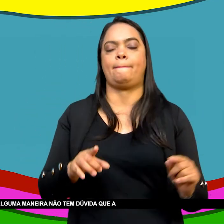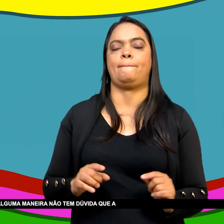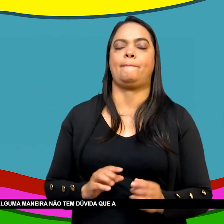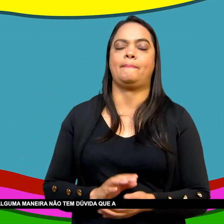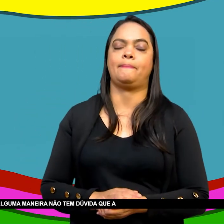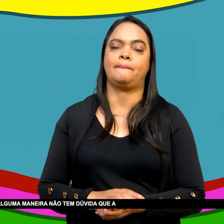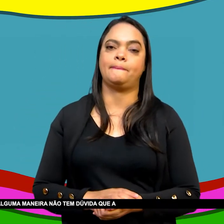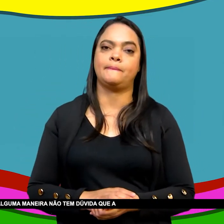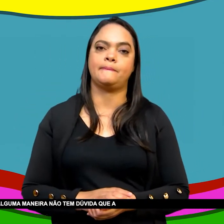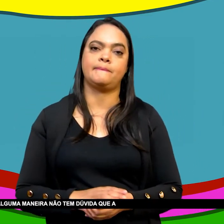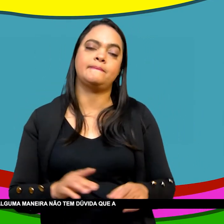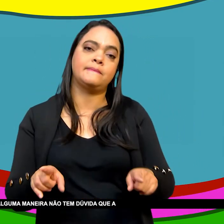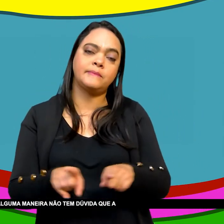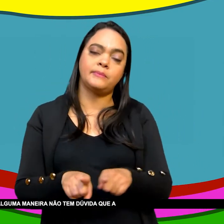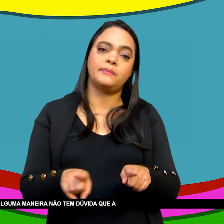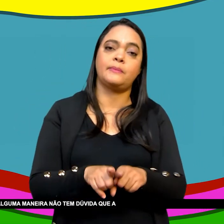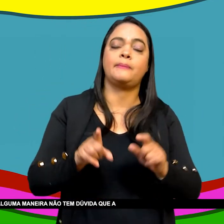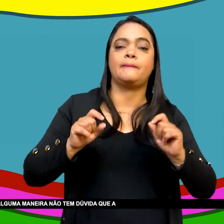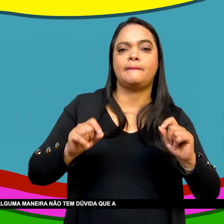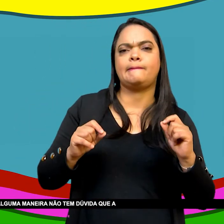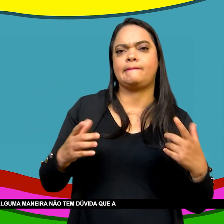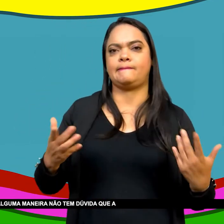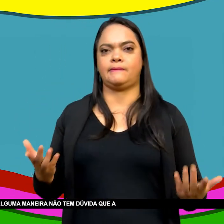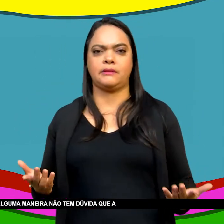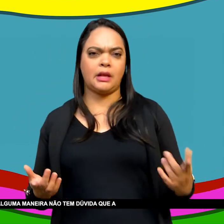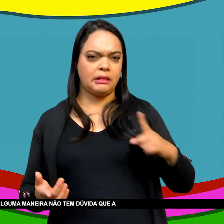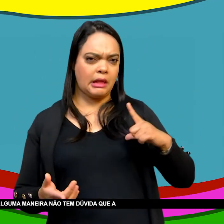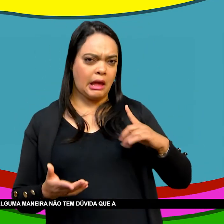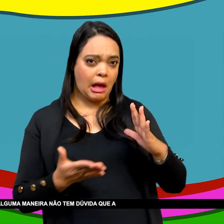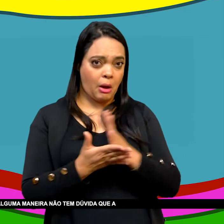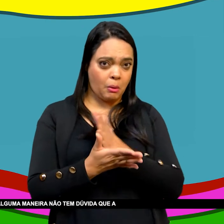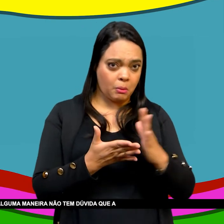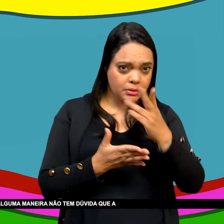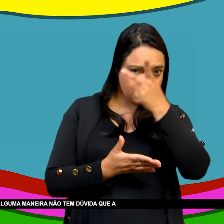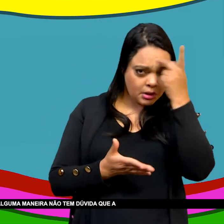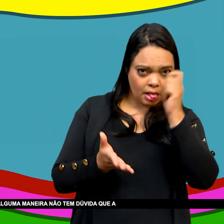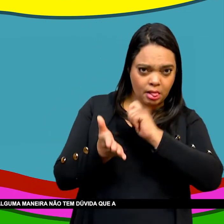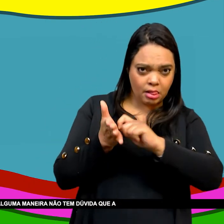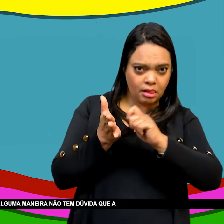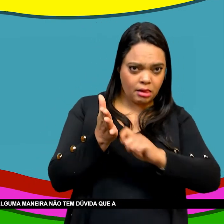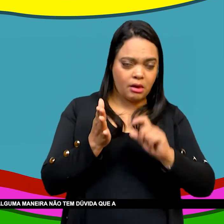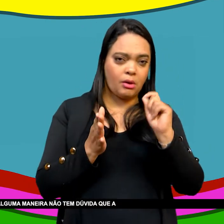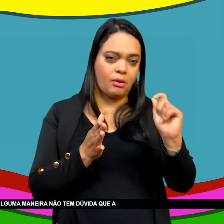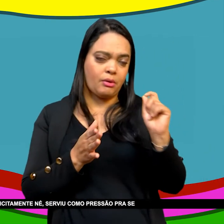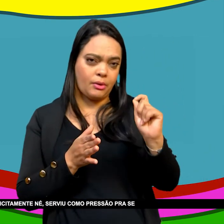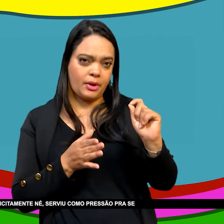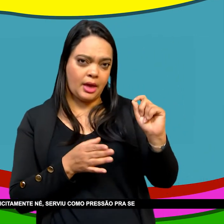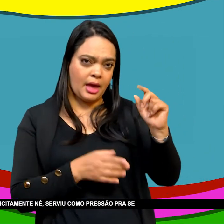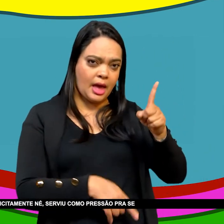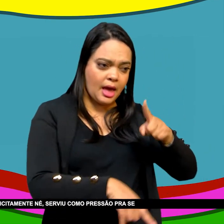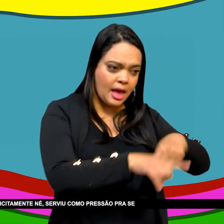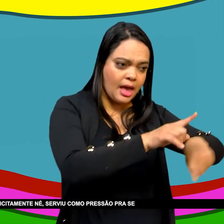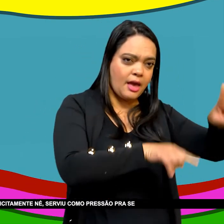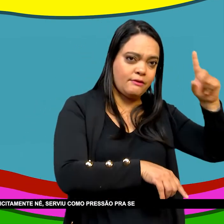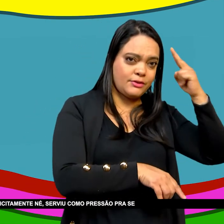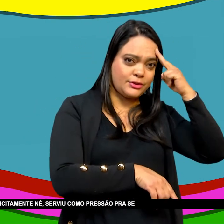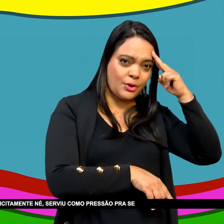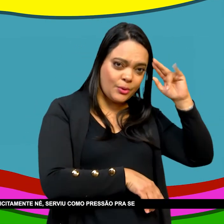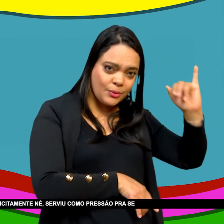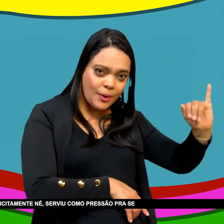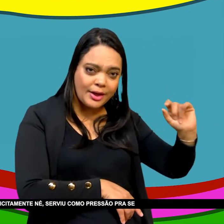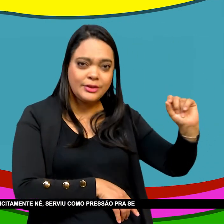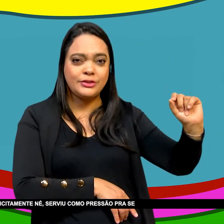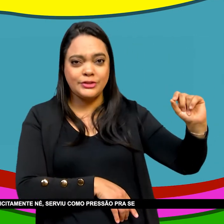aconteceu lá Isso era muito frequente De alguma maneira Não tenho dúvida Que a revolução Do Haiti Mesmo